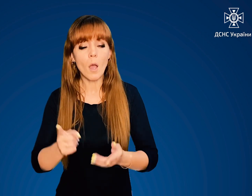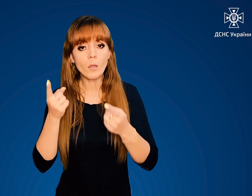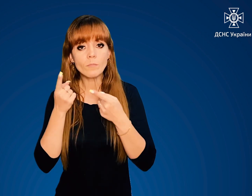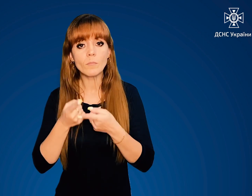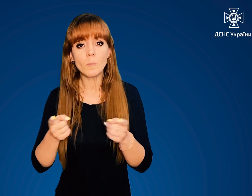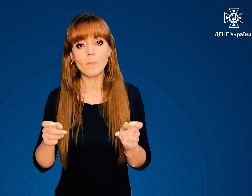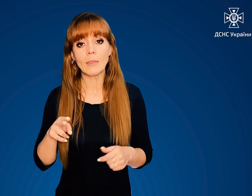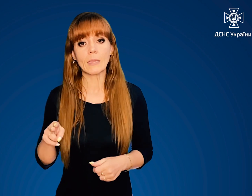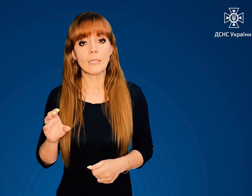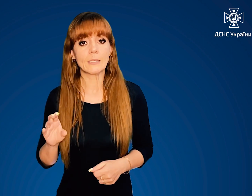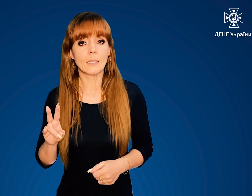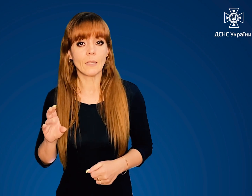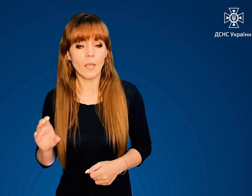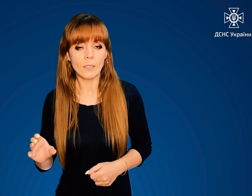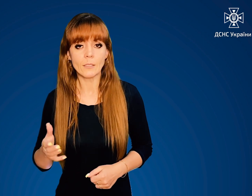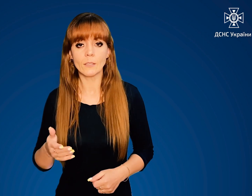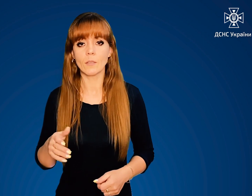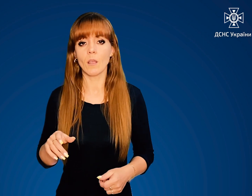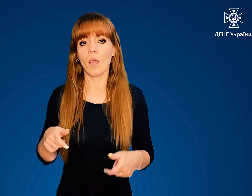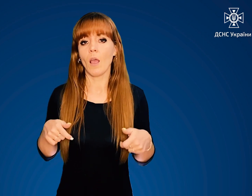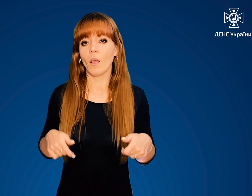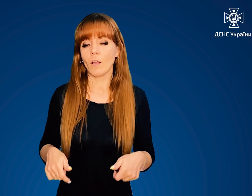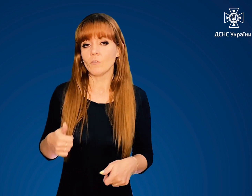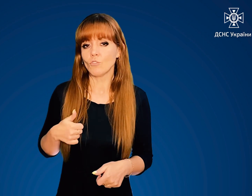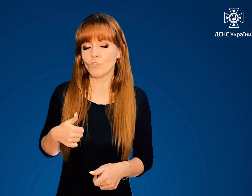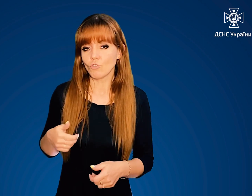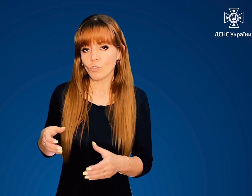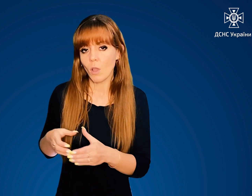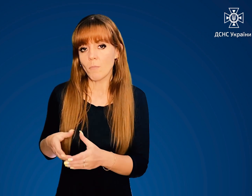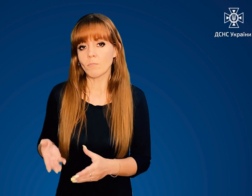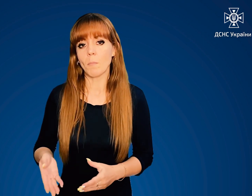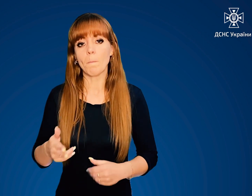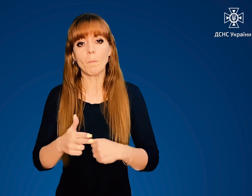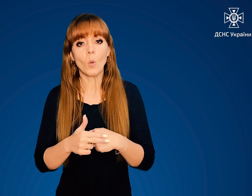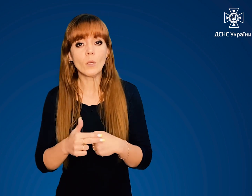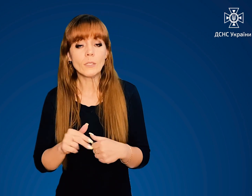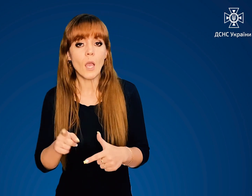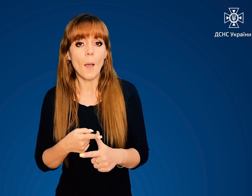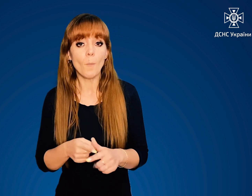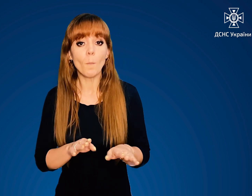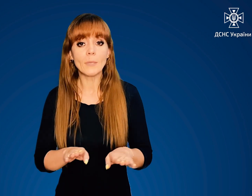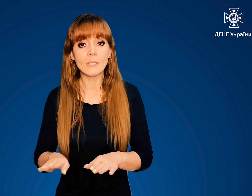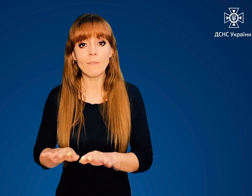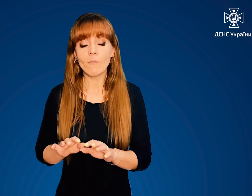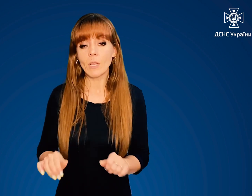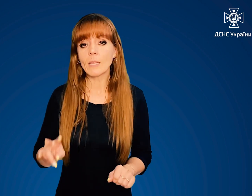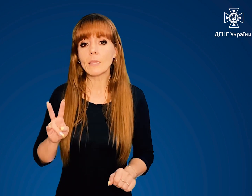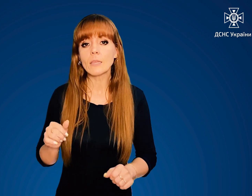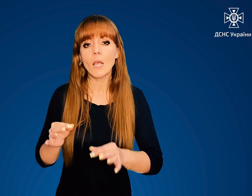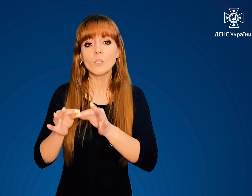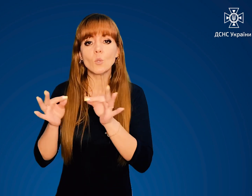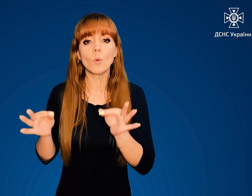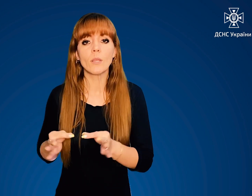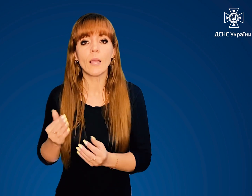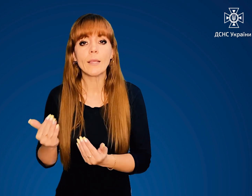має повідомити ДСНС, Генштаб, поліція чи місцева влада на сторінках їхніх